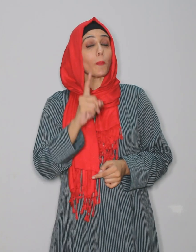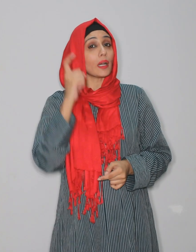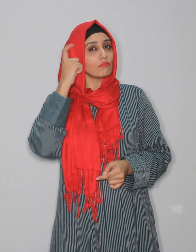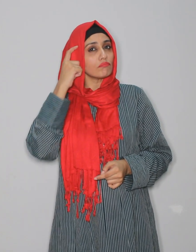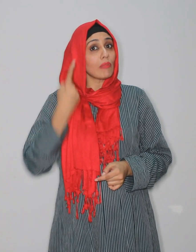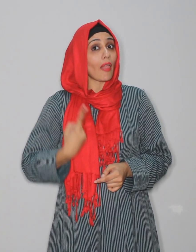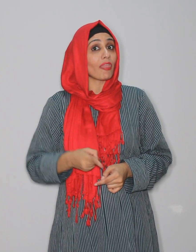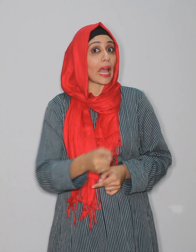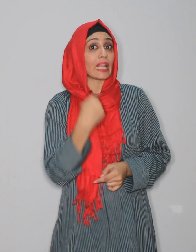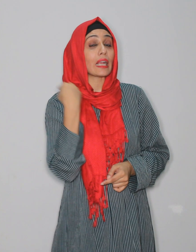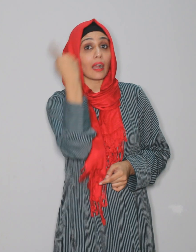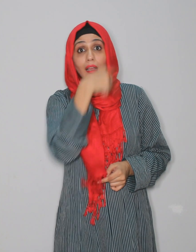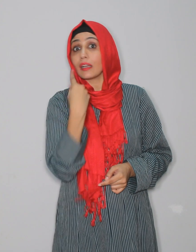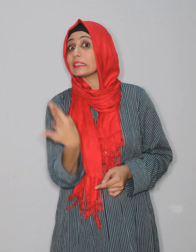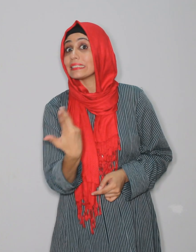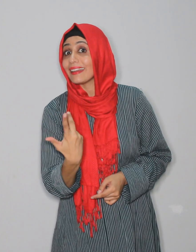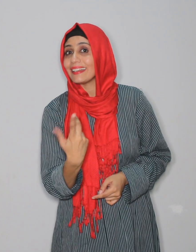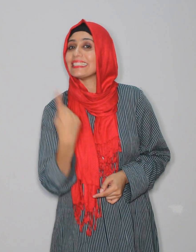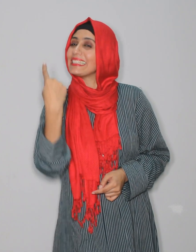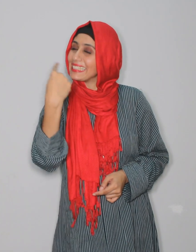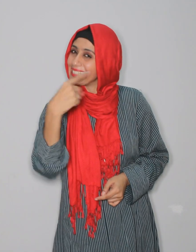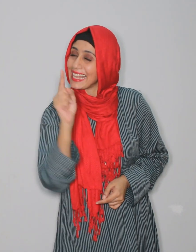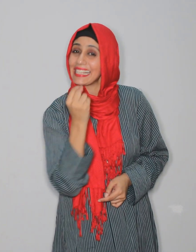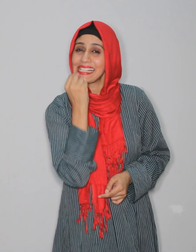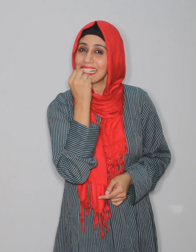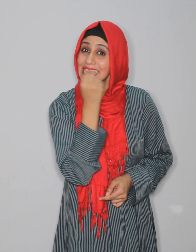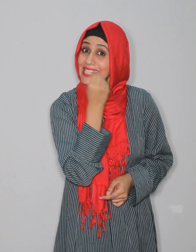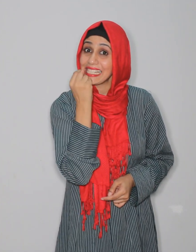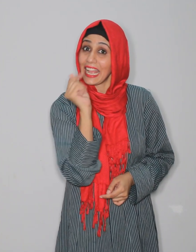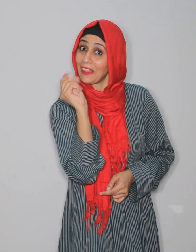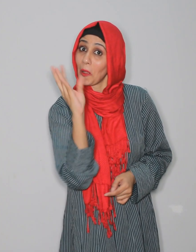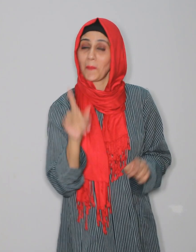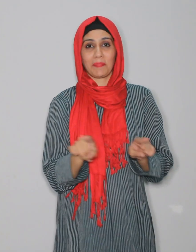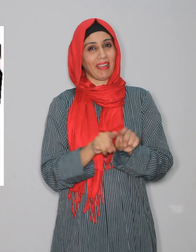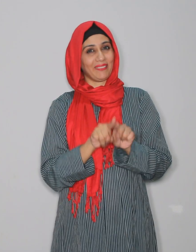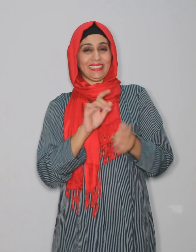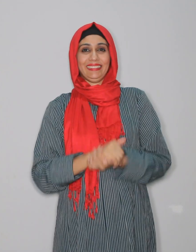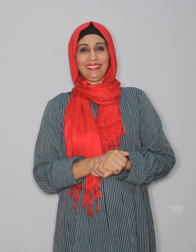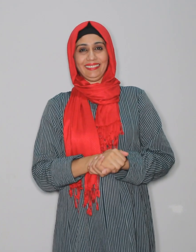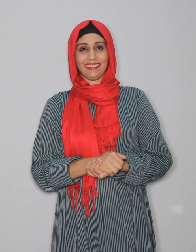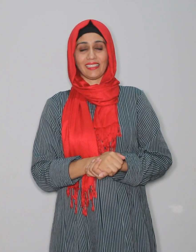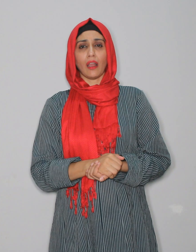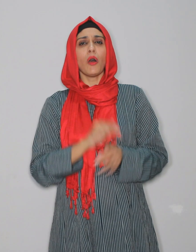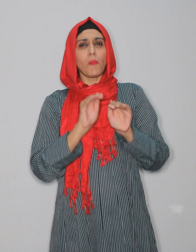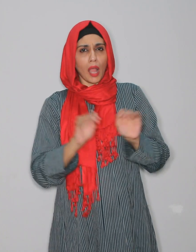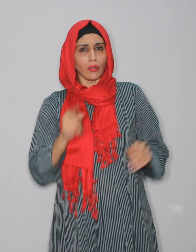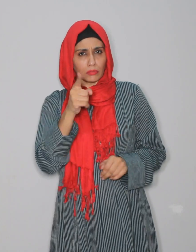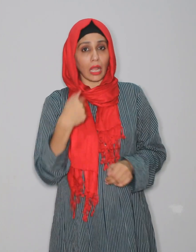اندازہ کس طرح لگاتے ہیں جی ان کے دان دیکھ کر بچوں ہمیں ان